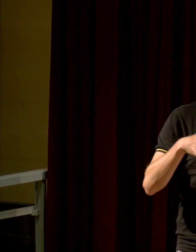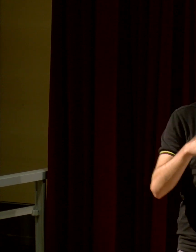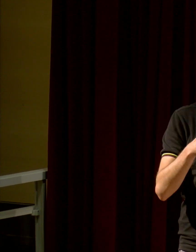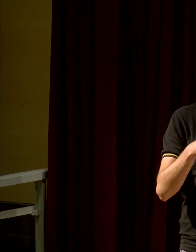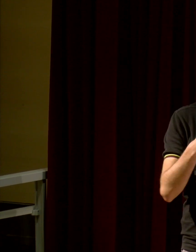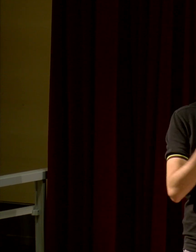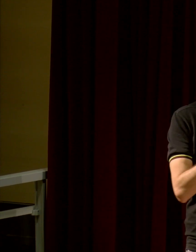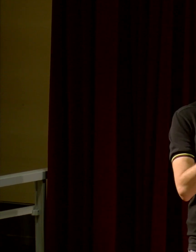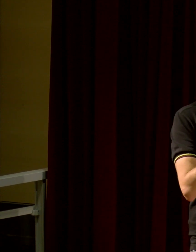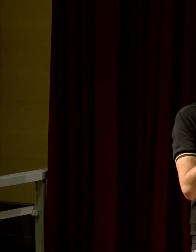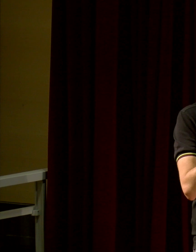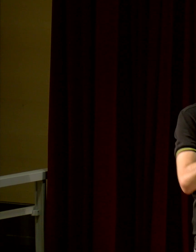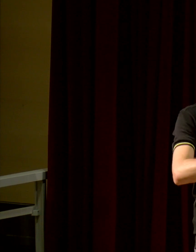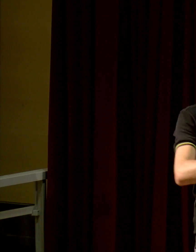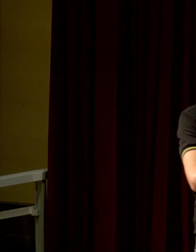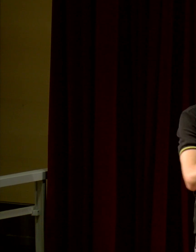Alors, par rapport aux vibrations,